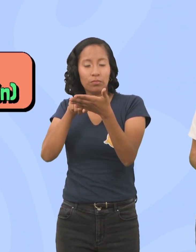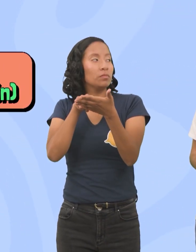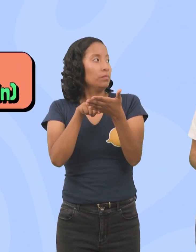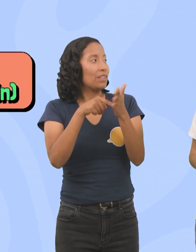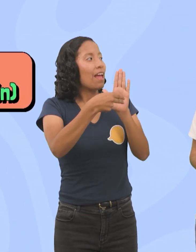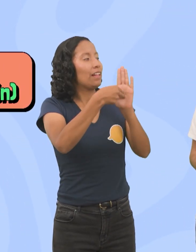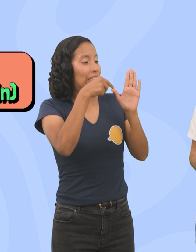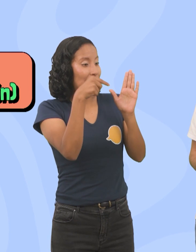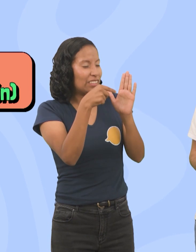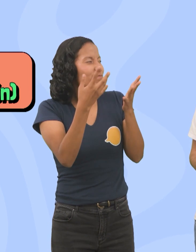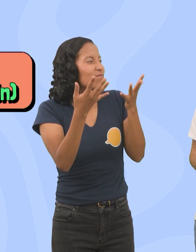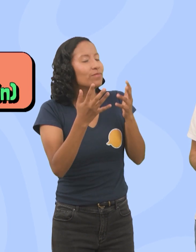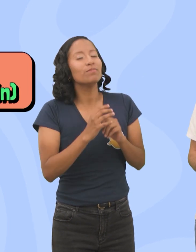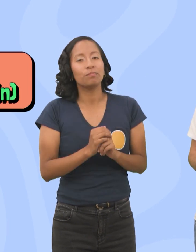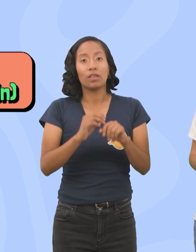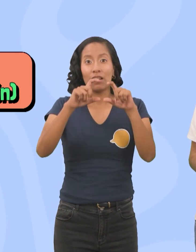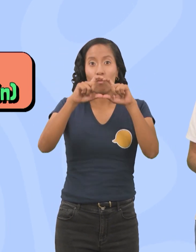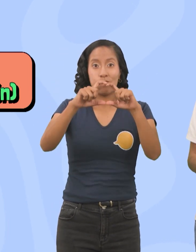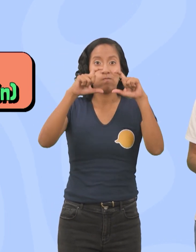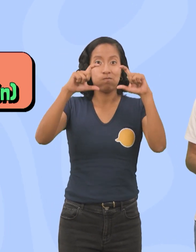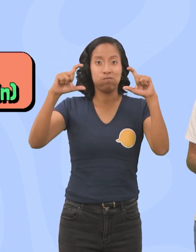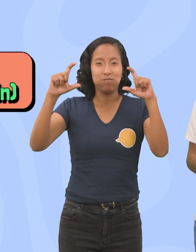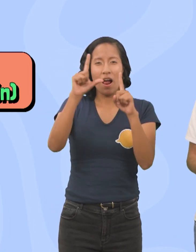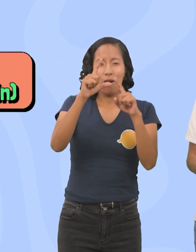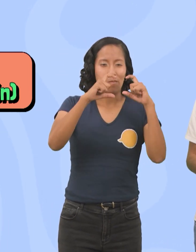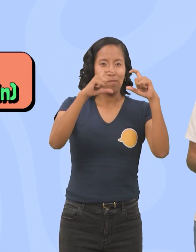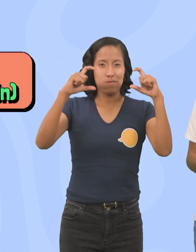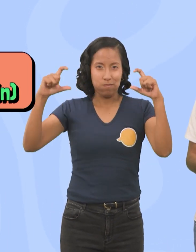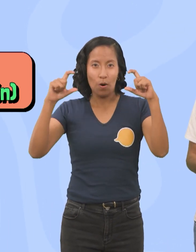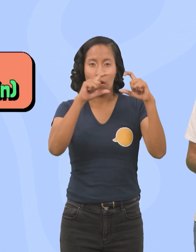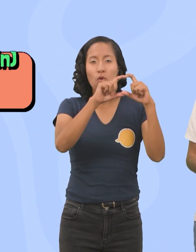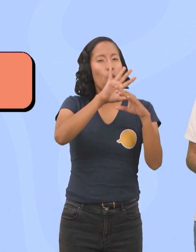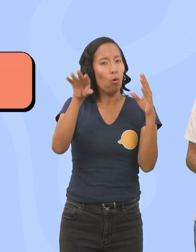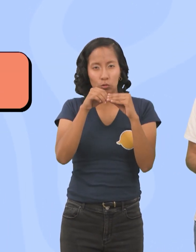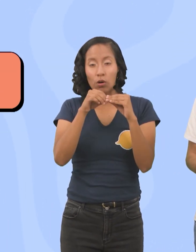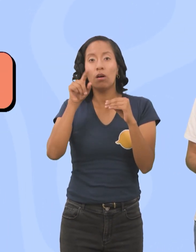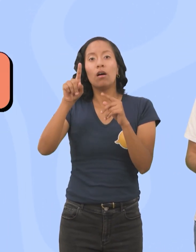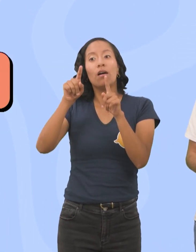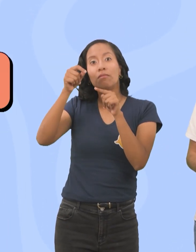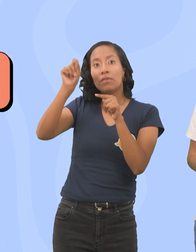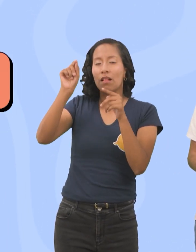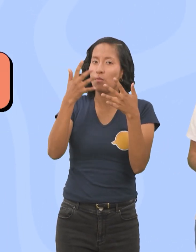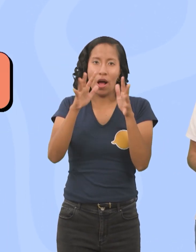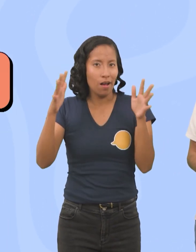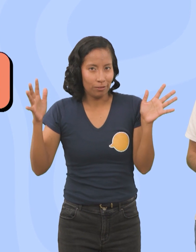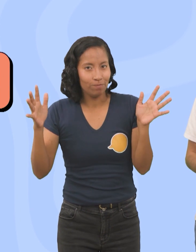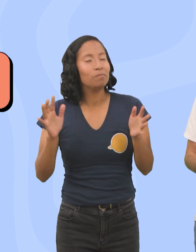Que son las glosas Las cuales se escriben en letras mayúsculas y sin